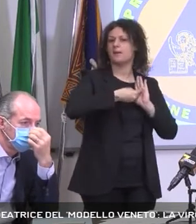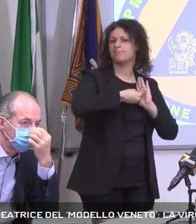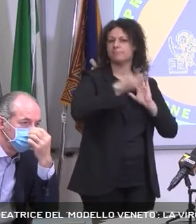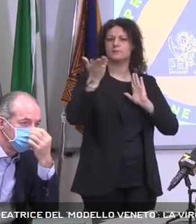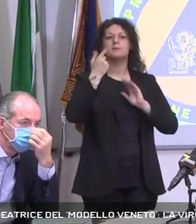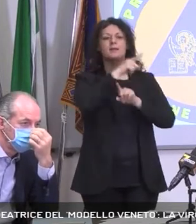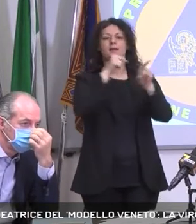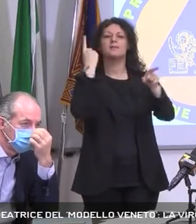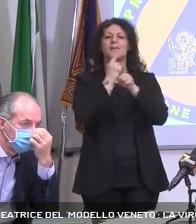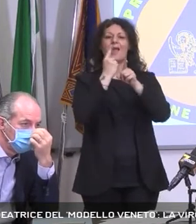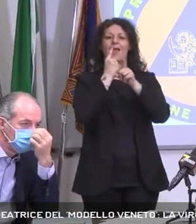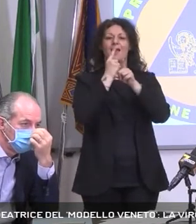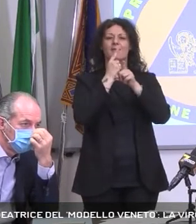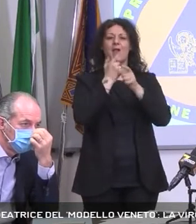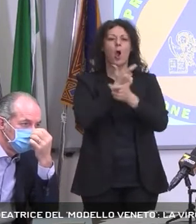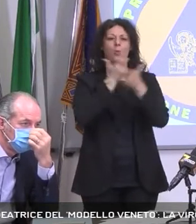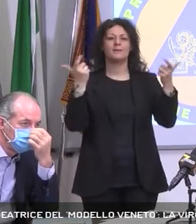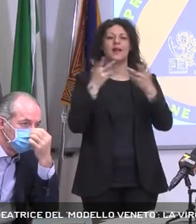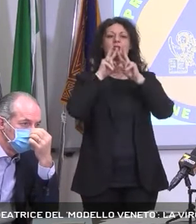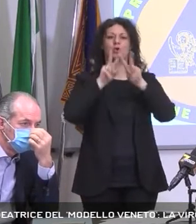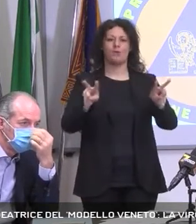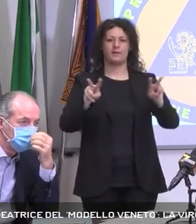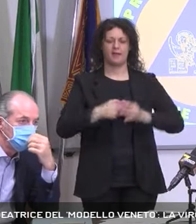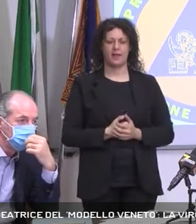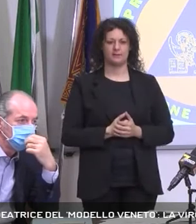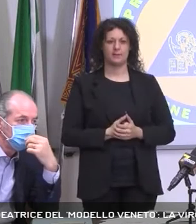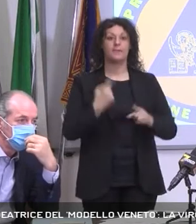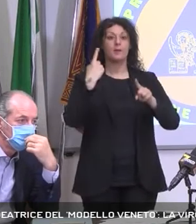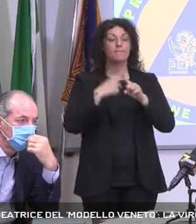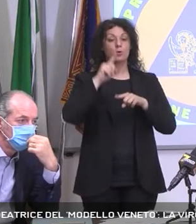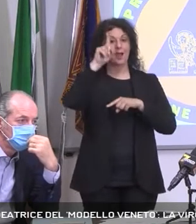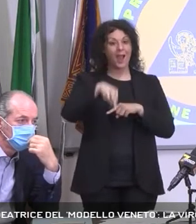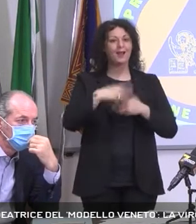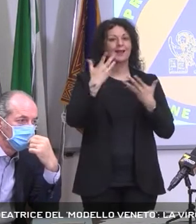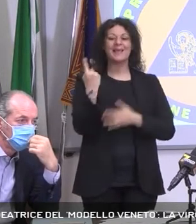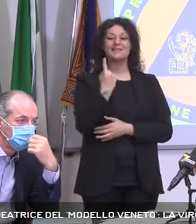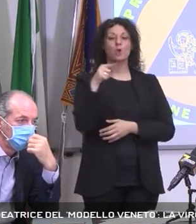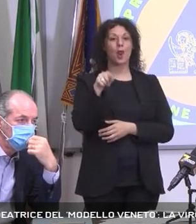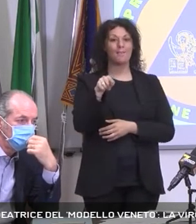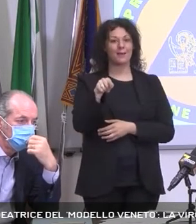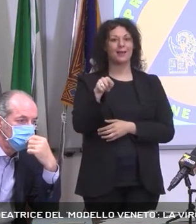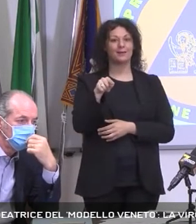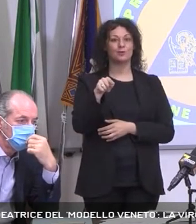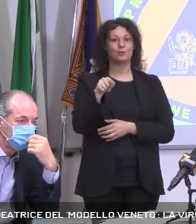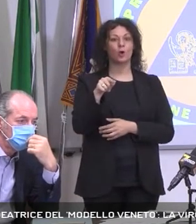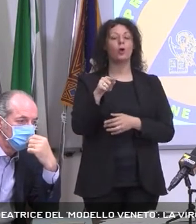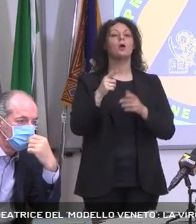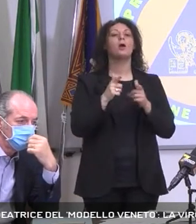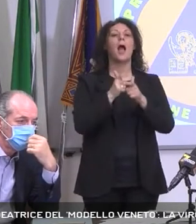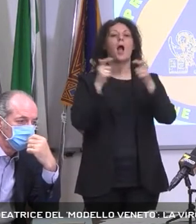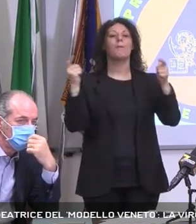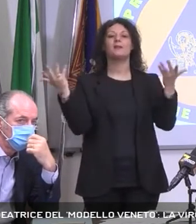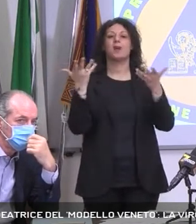sorveglianza. Abbiamo esteso il periodo di isolamento per i soggetti sintomatici da 14 a 21.